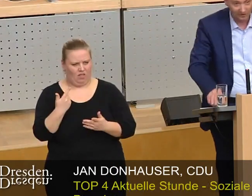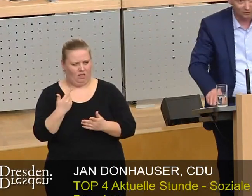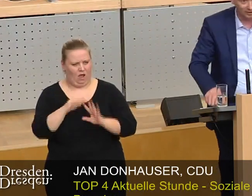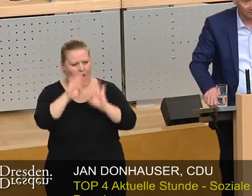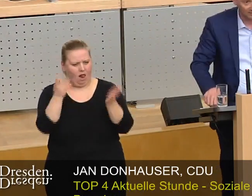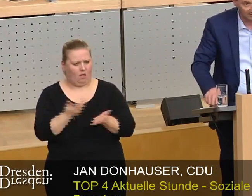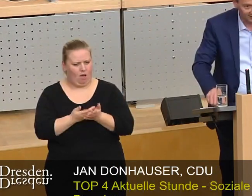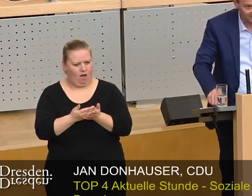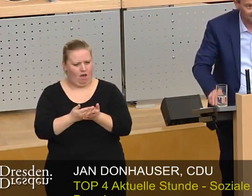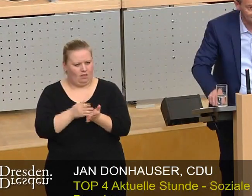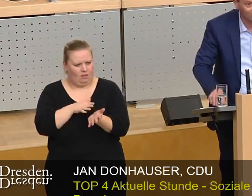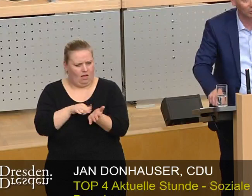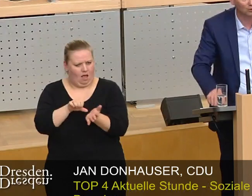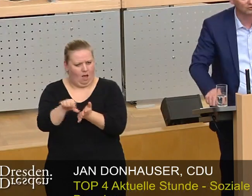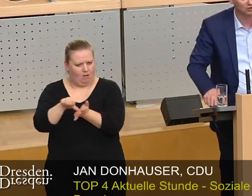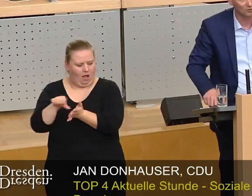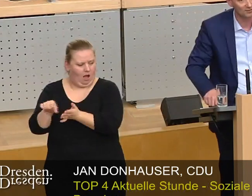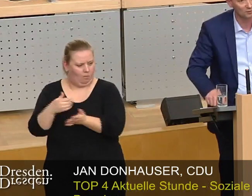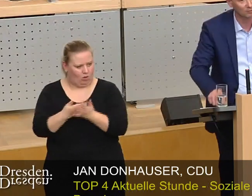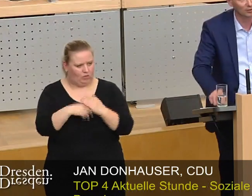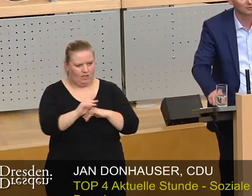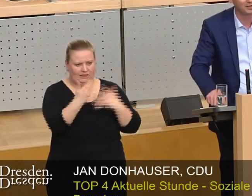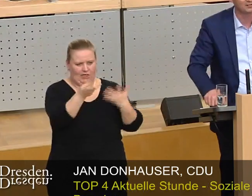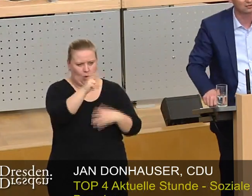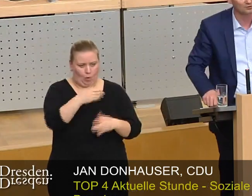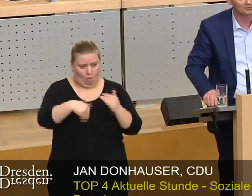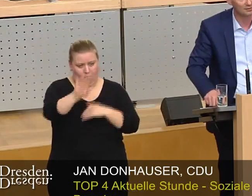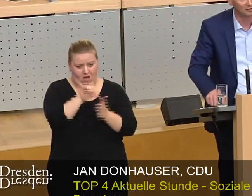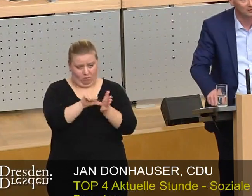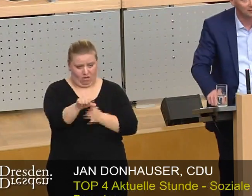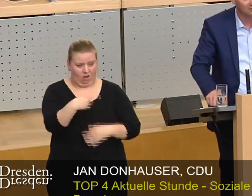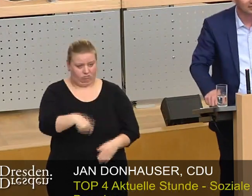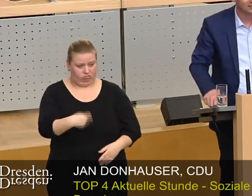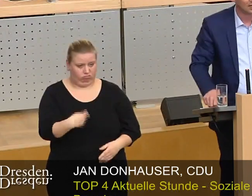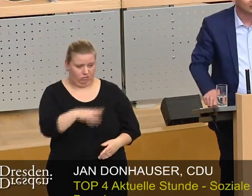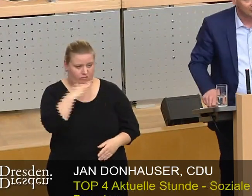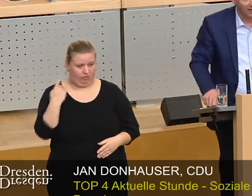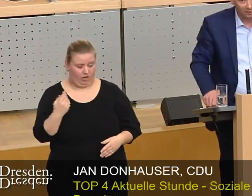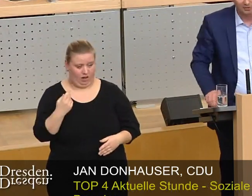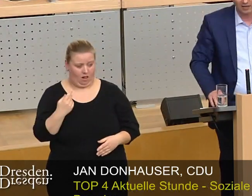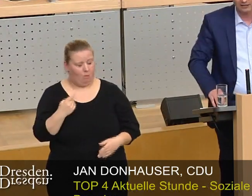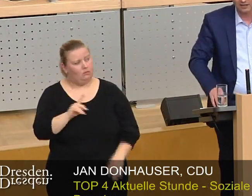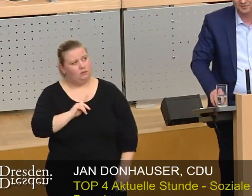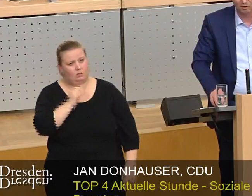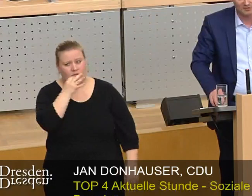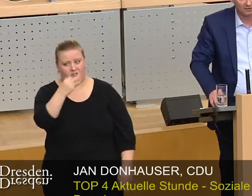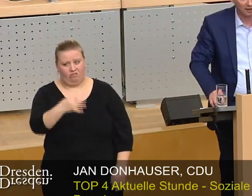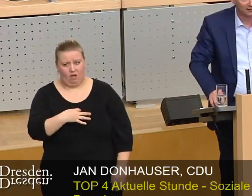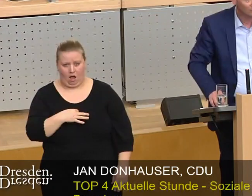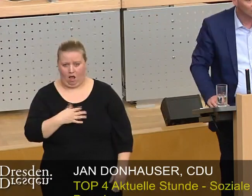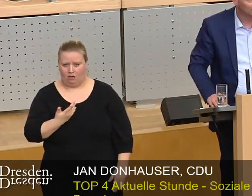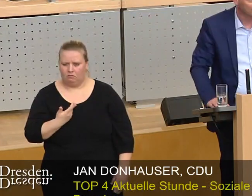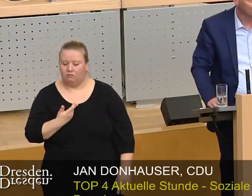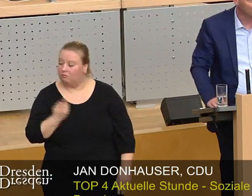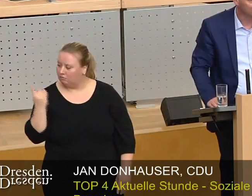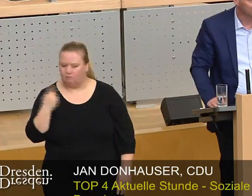angeht, und Herr Bartels hat ja gesagt, 10 Euro, und da stimme ich zu, im Monat mehr ist schon ziemlich viel. Aber dann frage ich mich allen Ernstes, warum Sie die